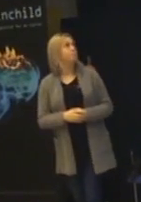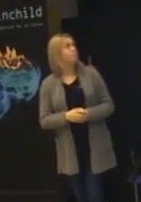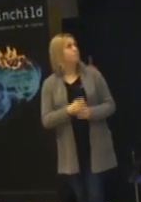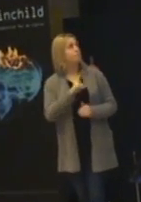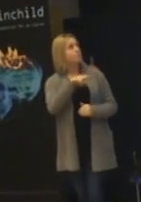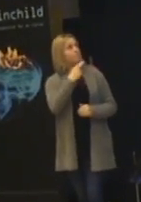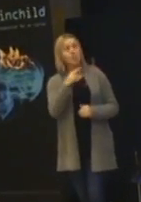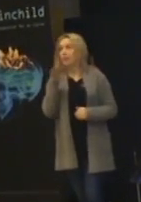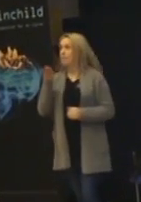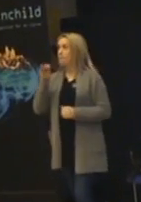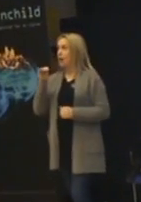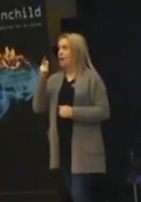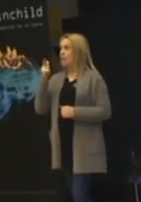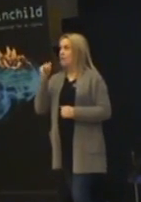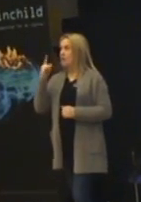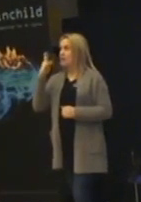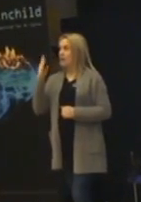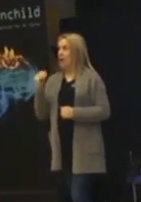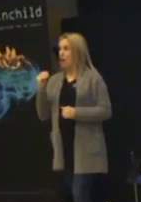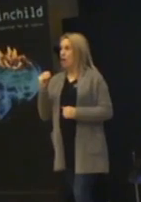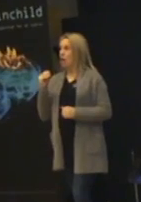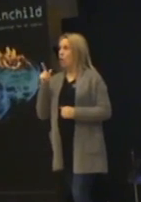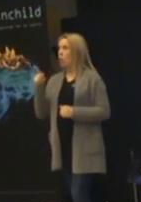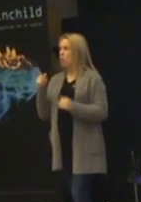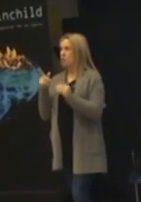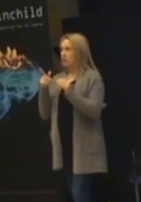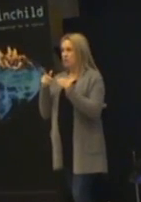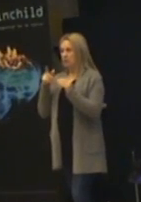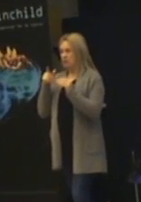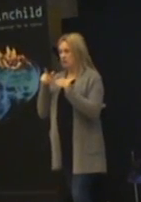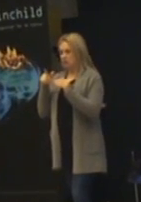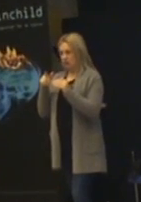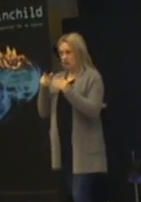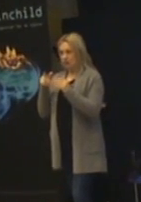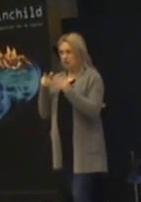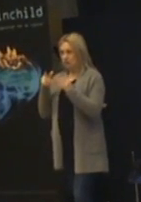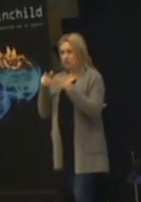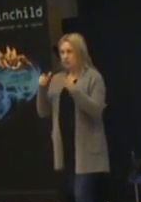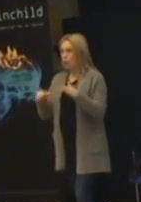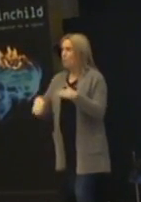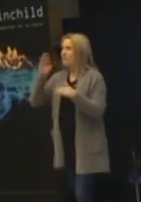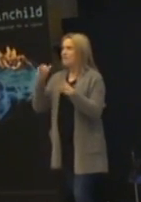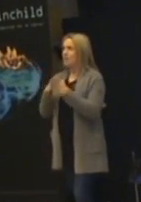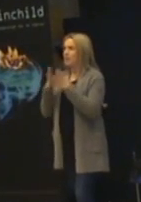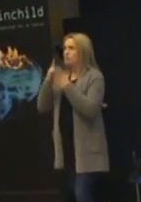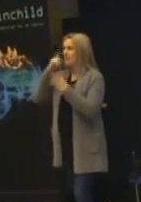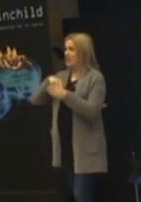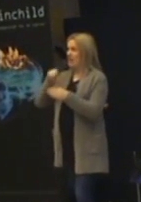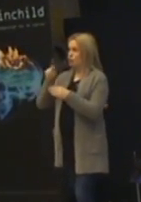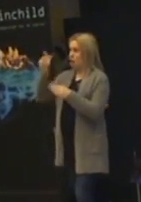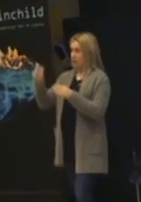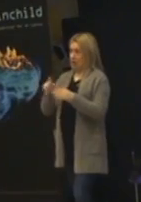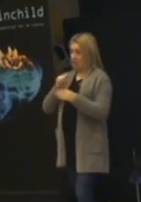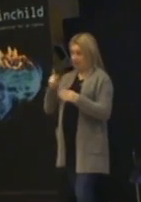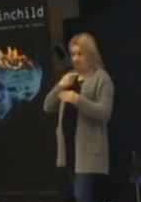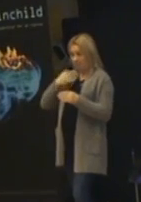Ja, så har Matilda. Som föds in i familjen som är helt fel för henne. Det händer också. Ibland är vi föräldrar inte rätt för